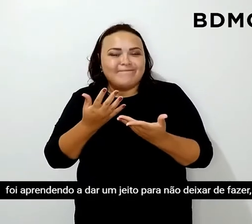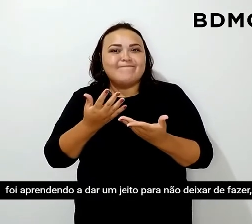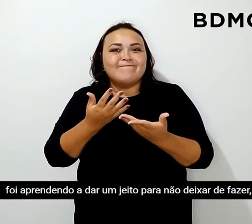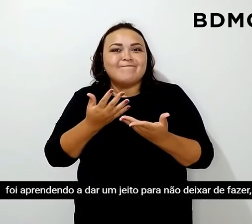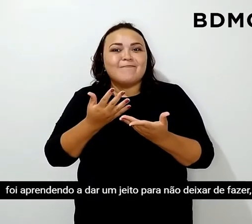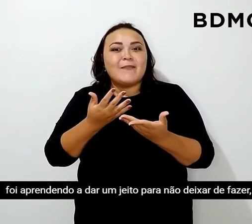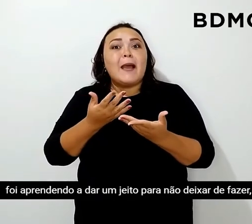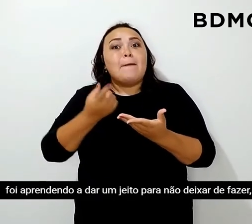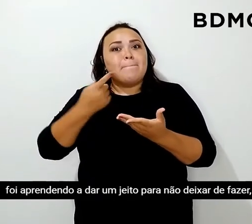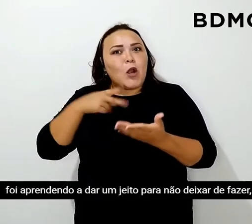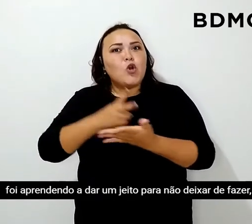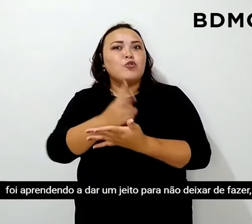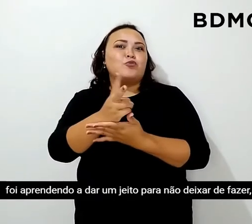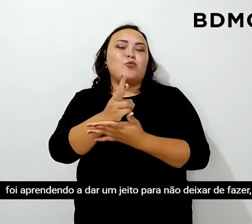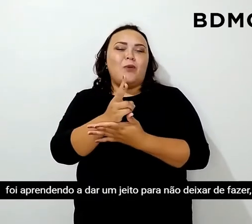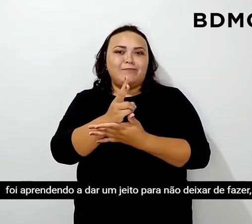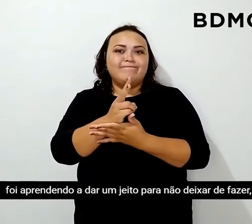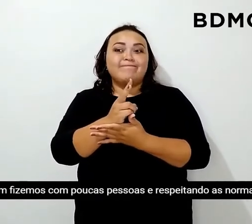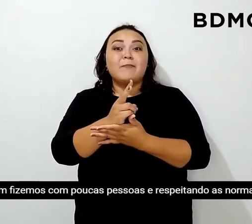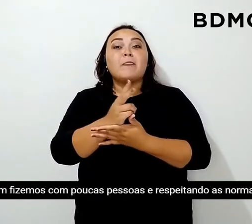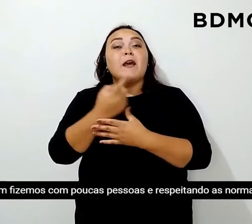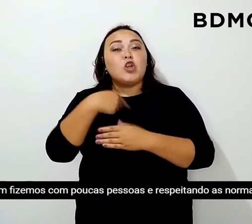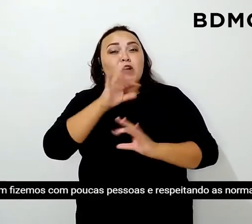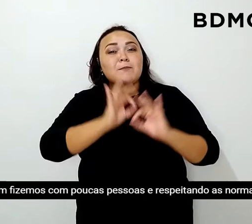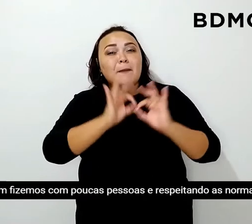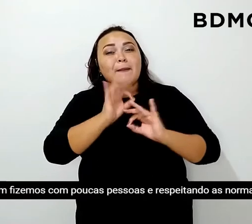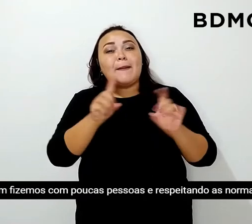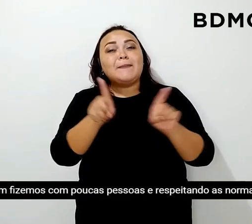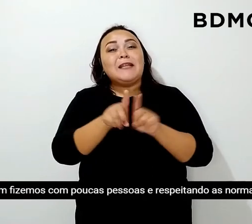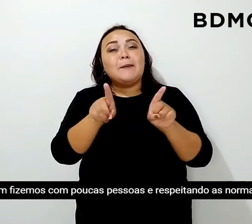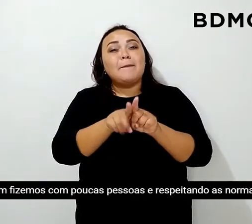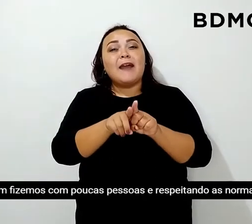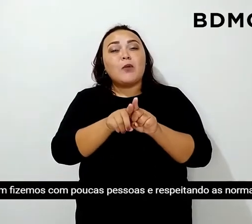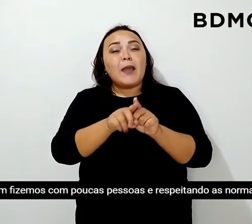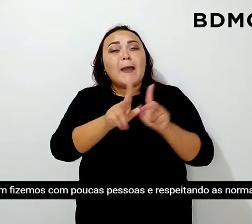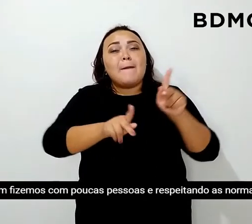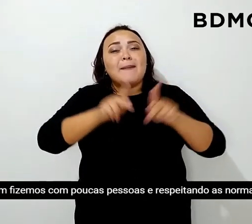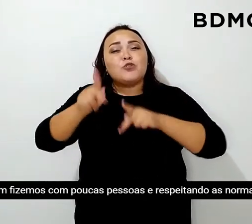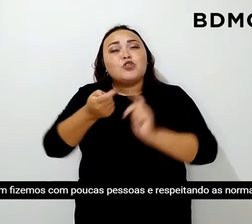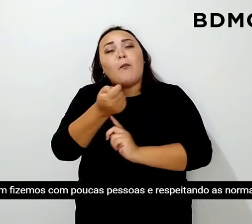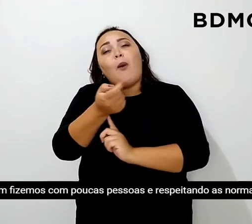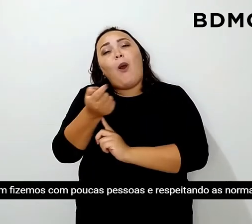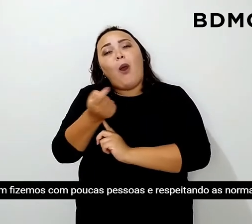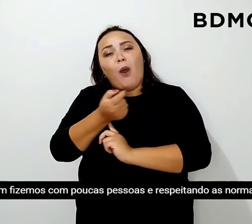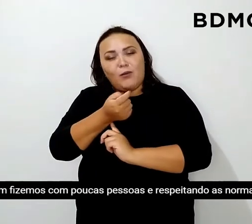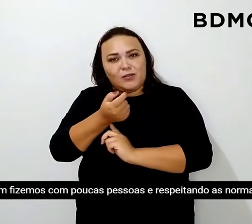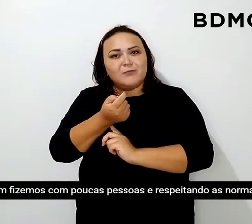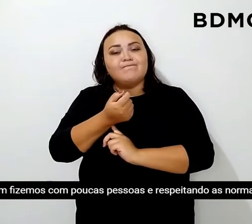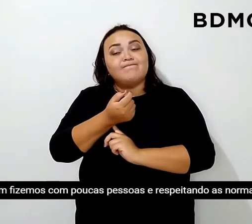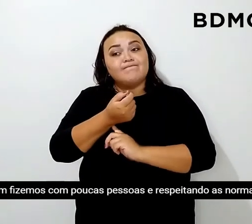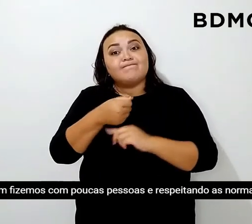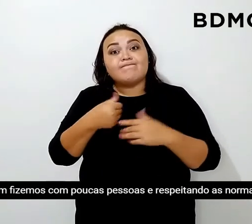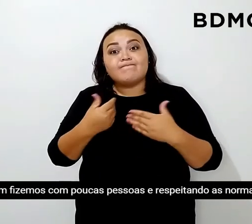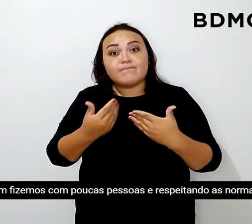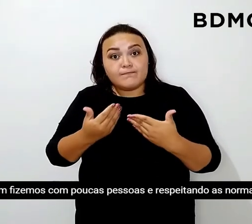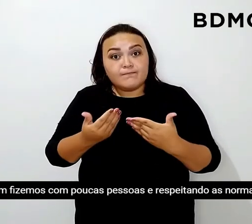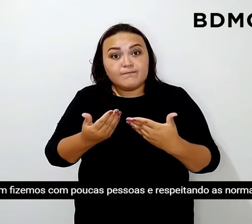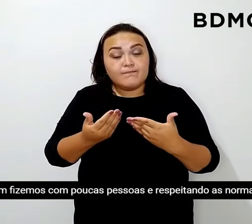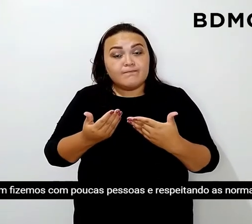que não deixasse de fazer e também fizemos com poucas pessoas e